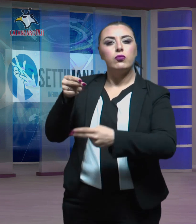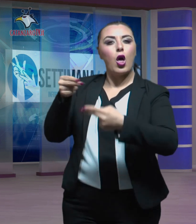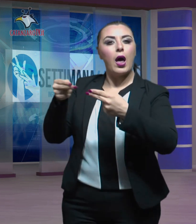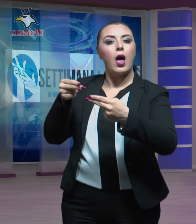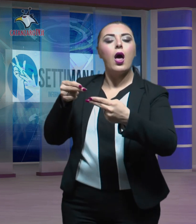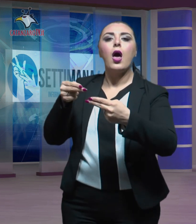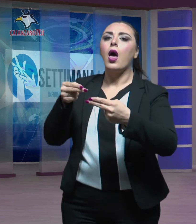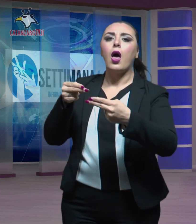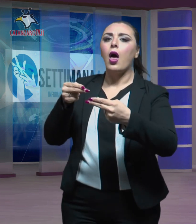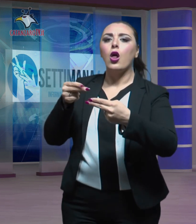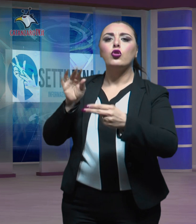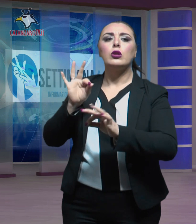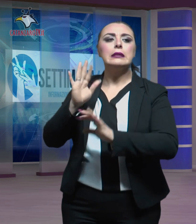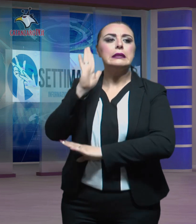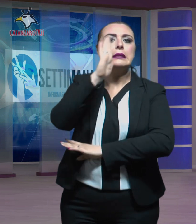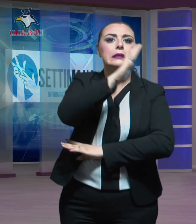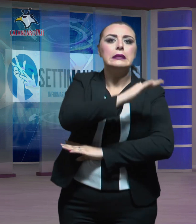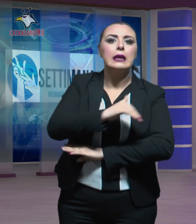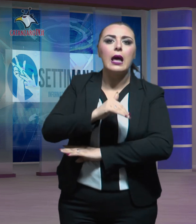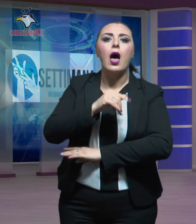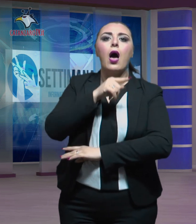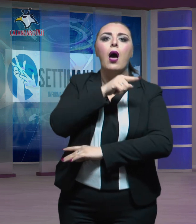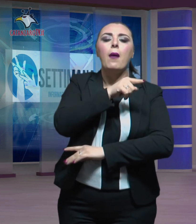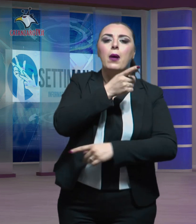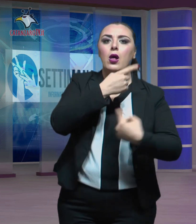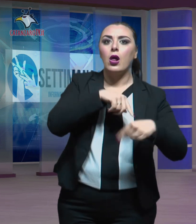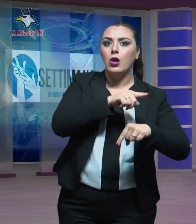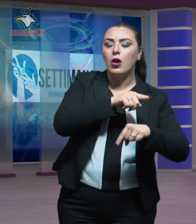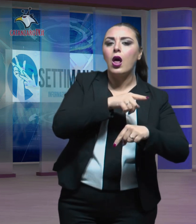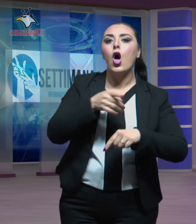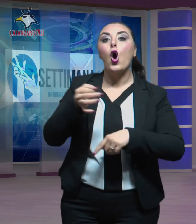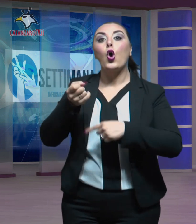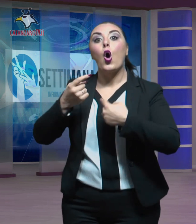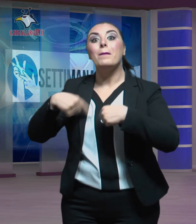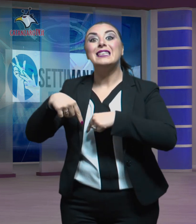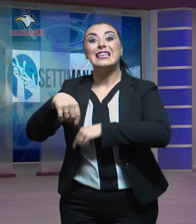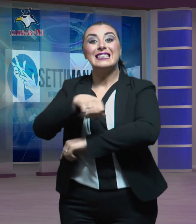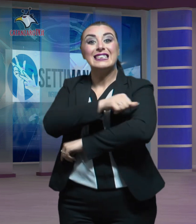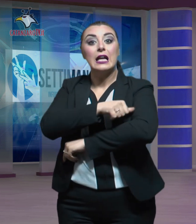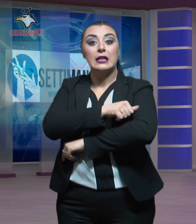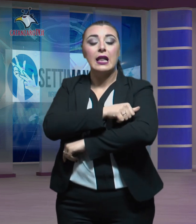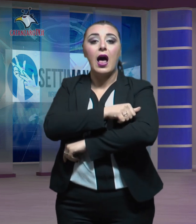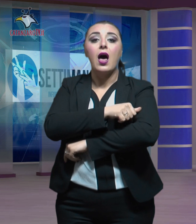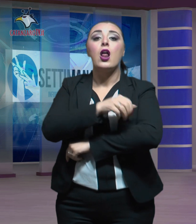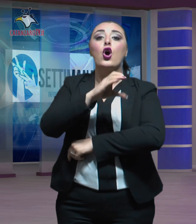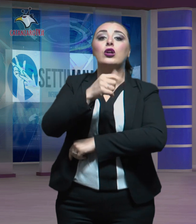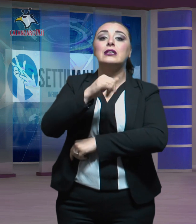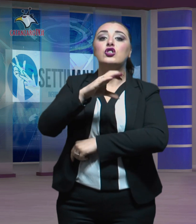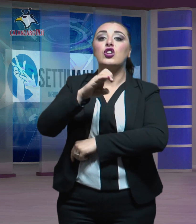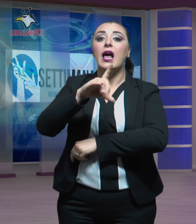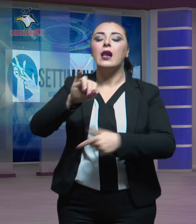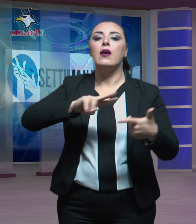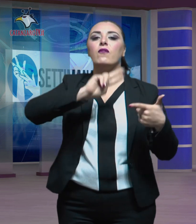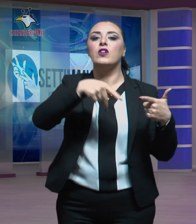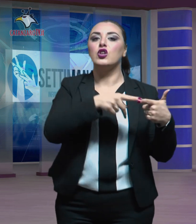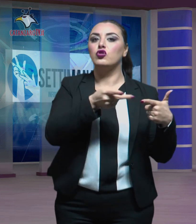aver interpellato il commissario della Sanità Cotticelli ed il suo